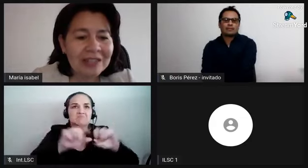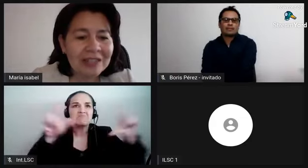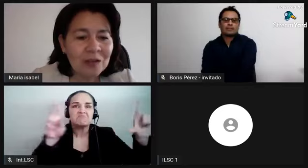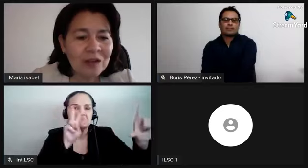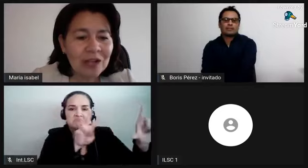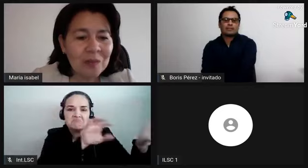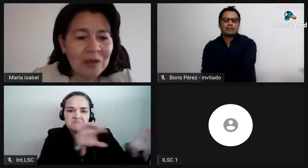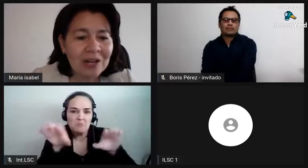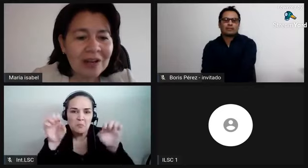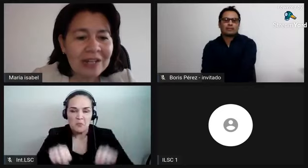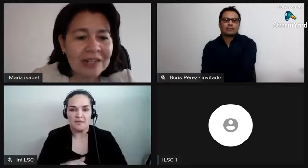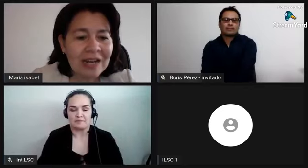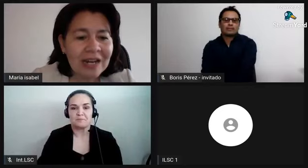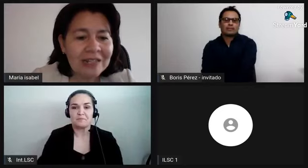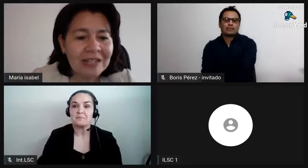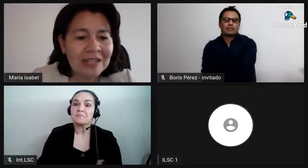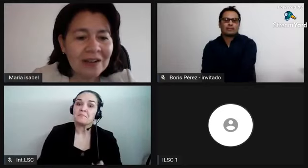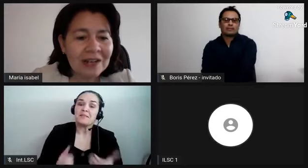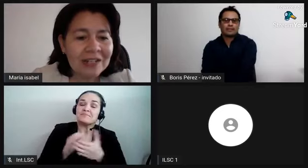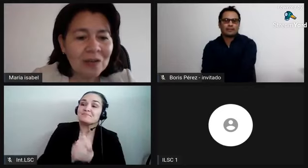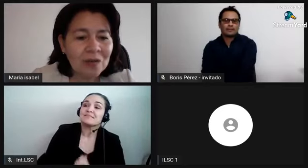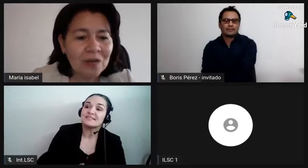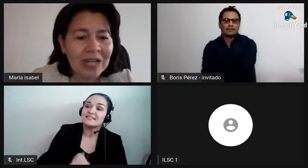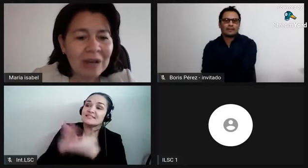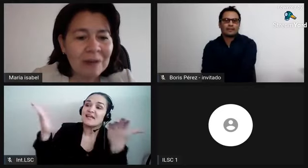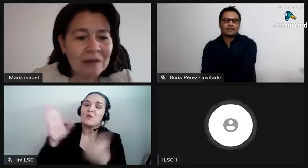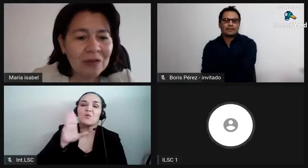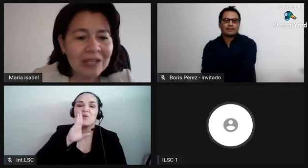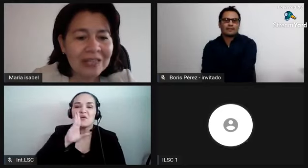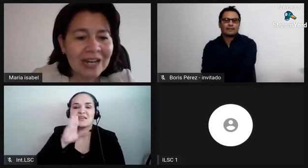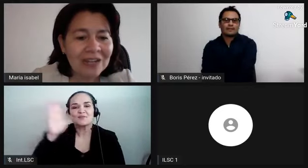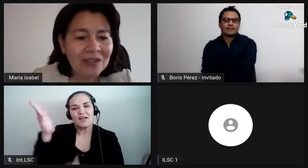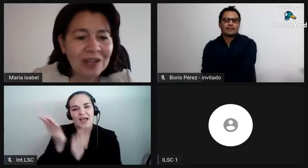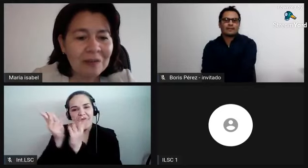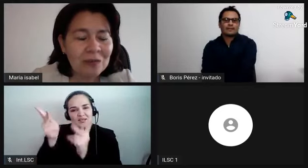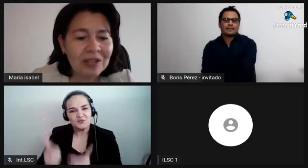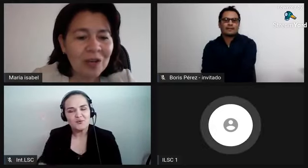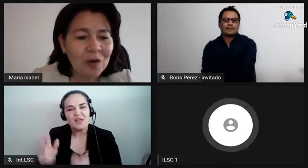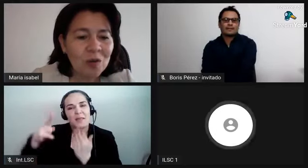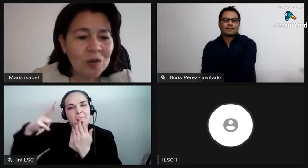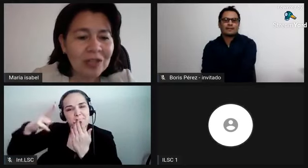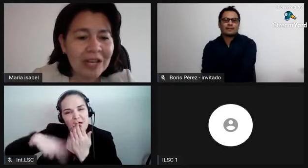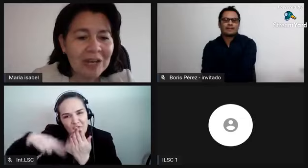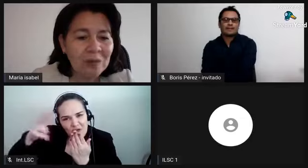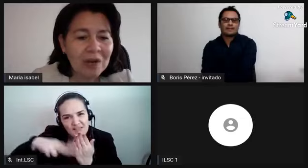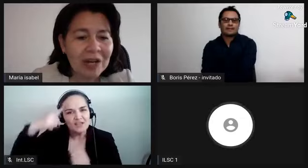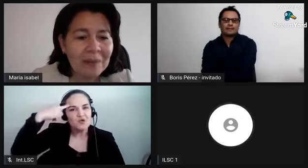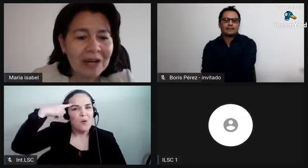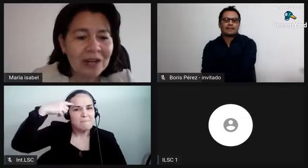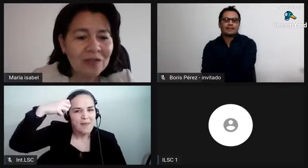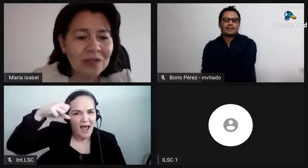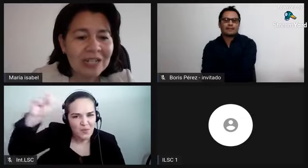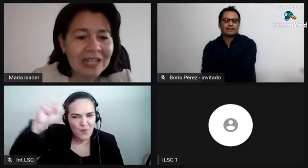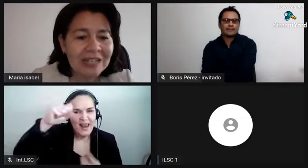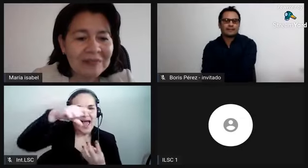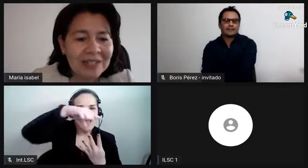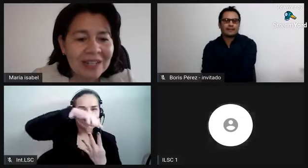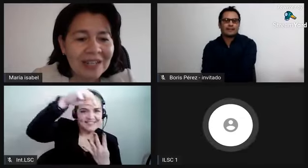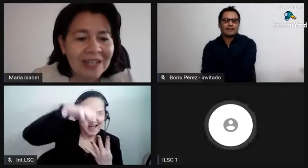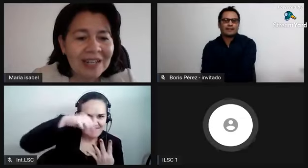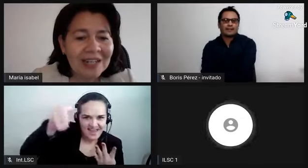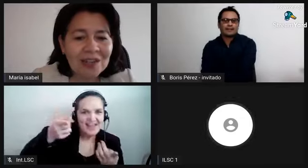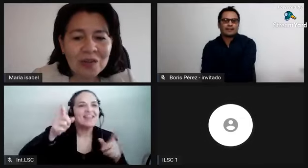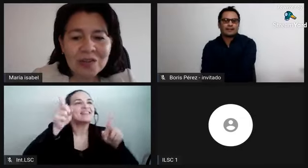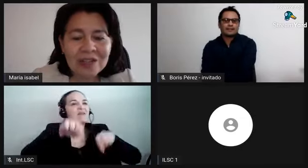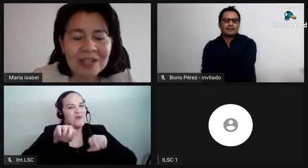estudiantes del colegio manuela beltrán de isabel segunda de pablo de perso sabemos que en junta y en bucaramanga nos siguen